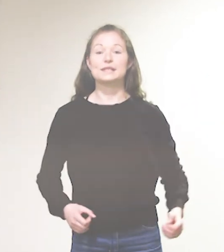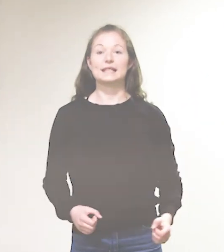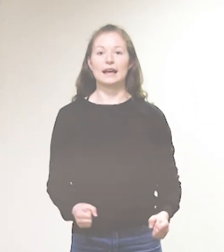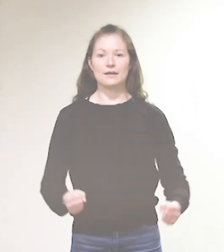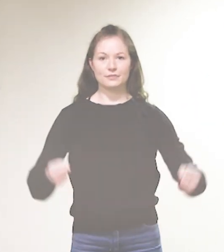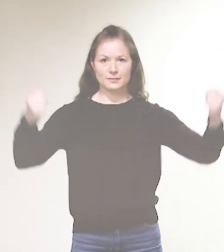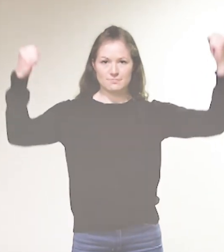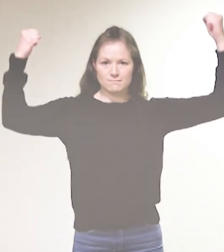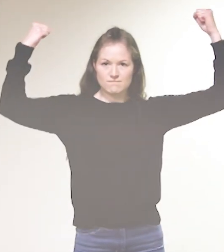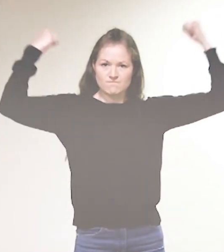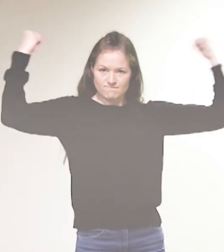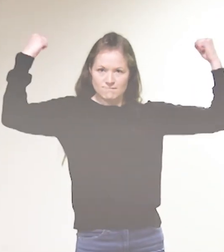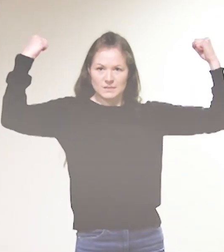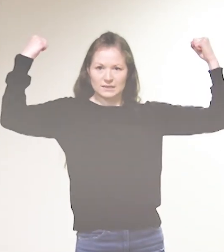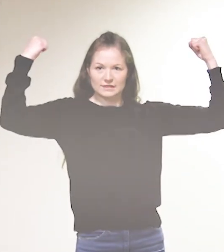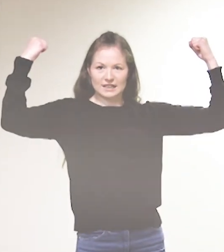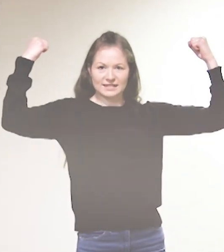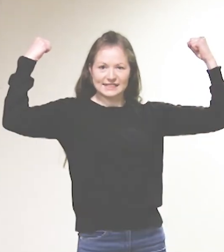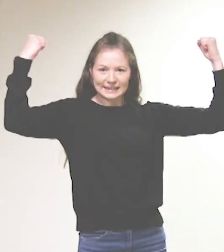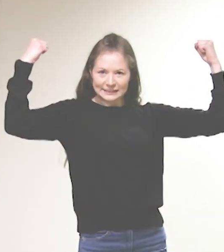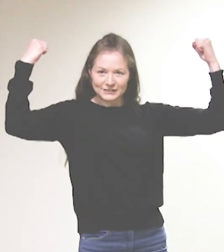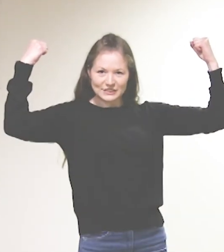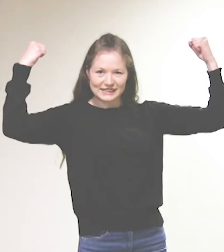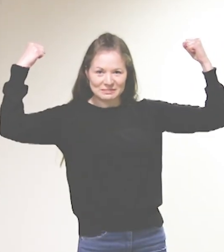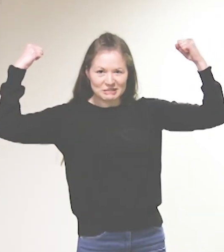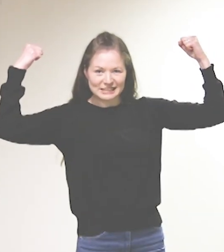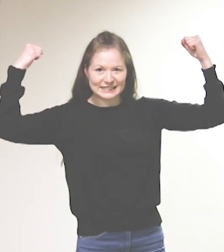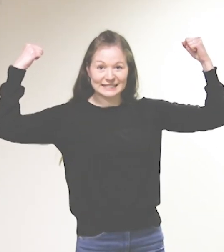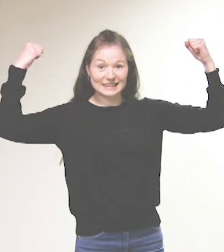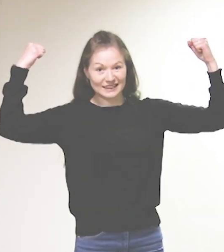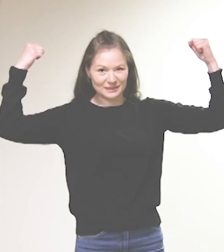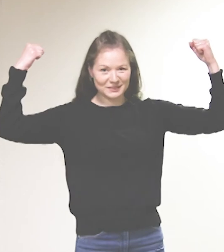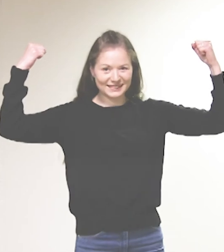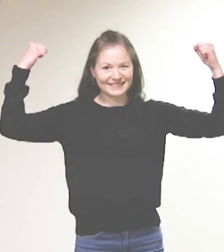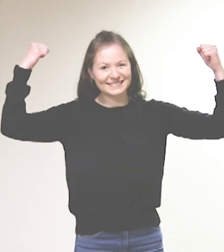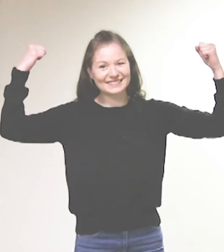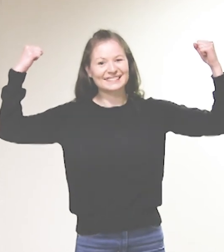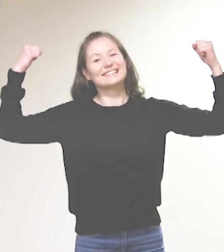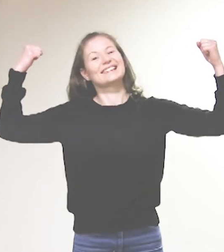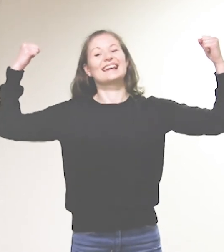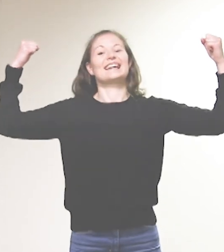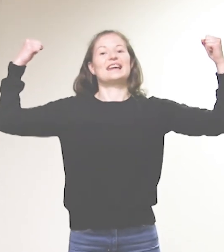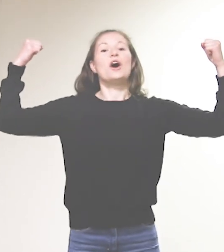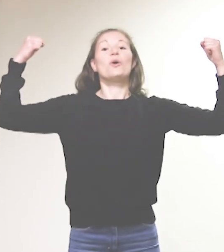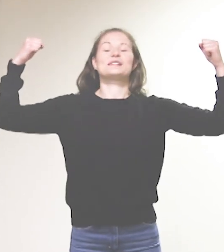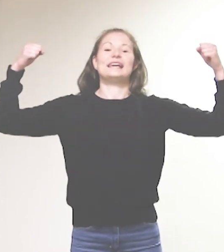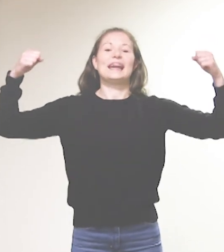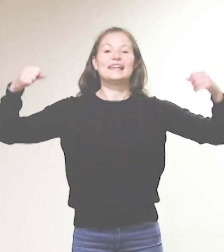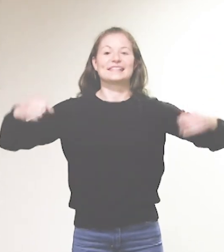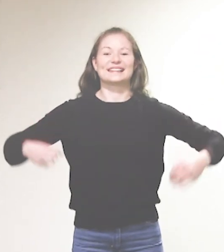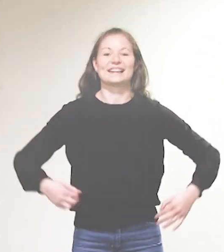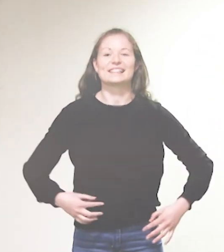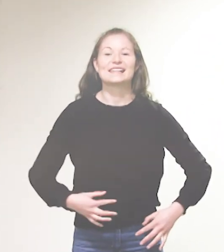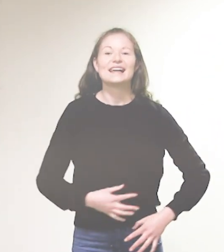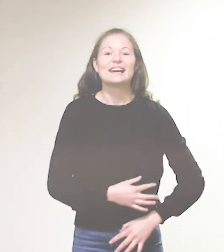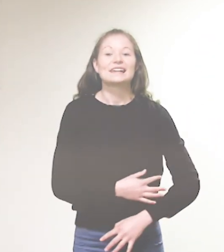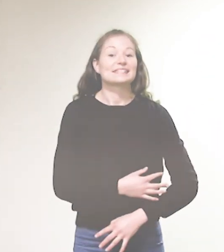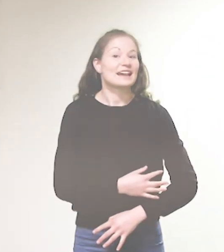die Kraft. Da zeigen wir unsere Muskeln an den Armen. Und die Herrlichkeit. Da